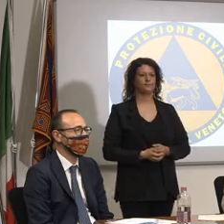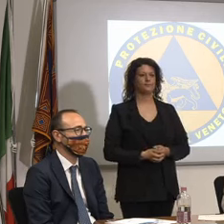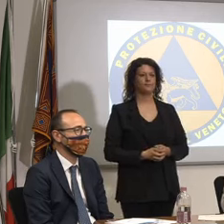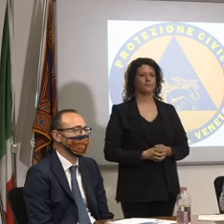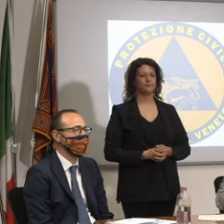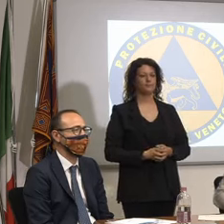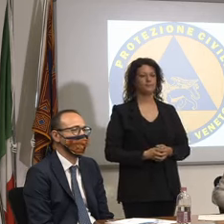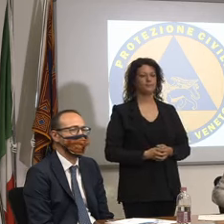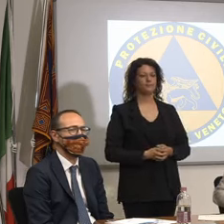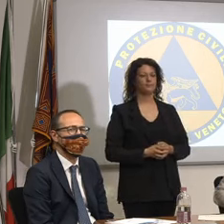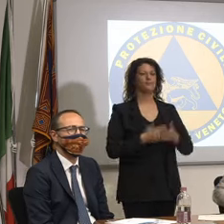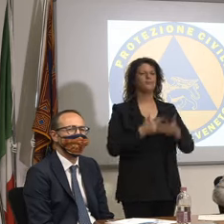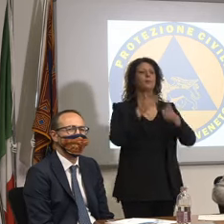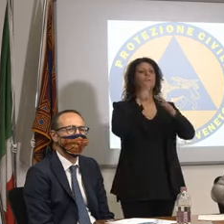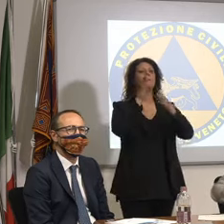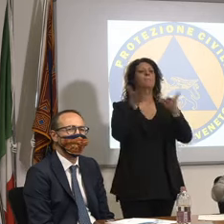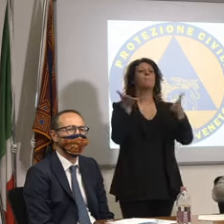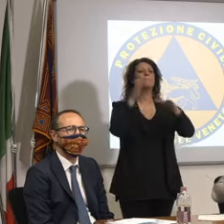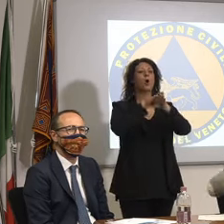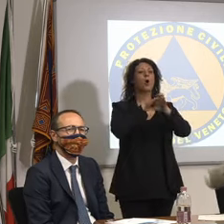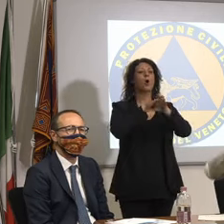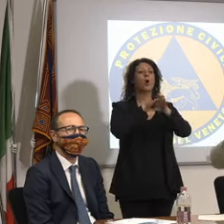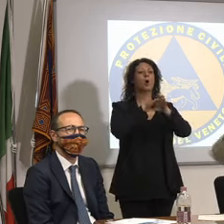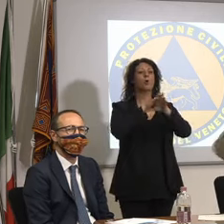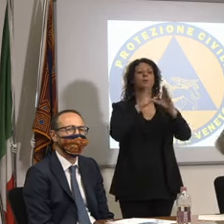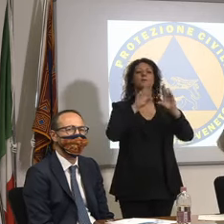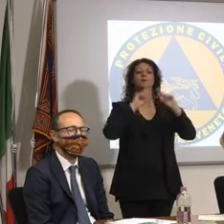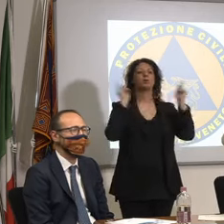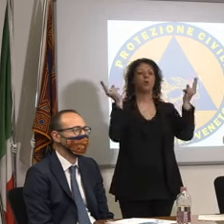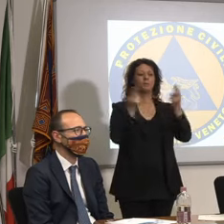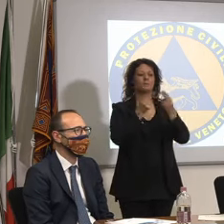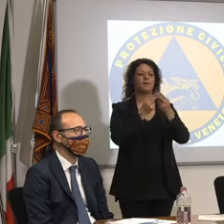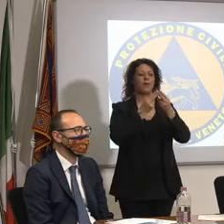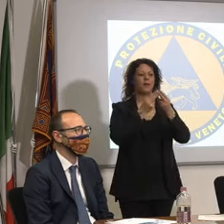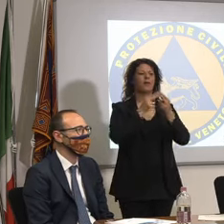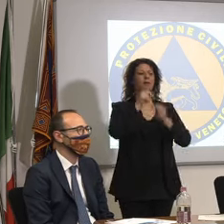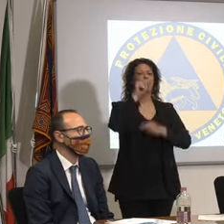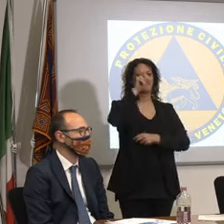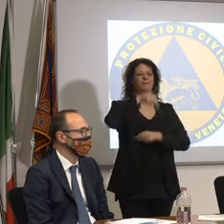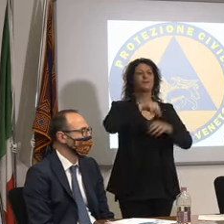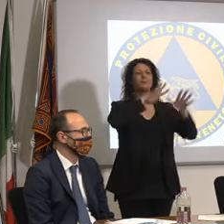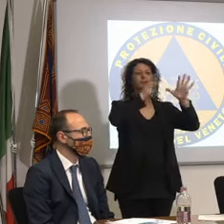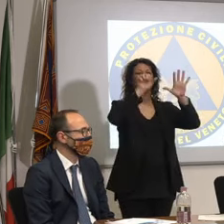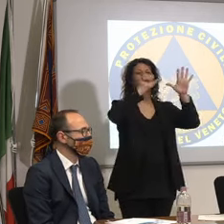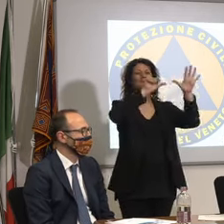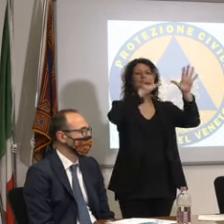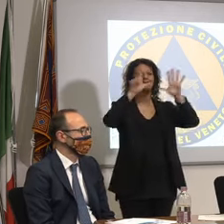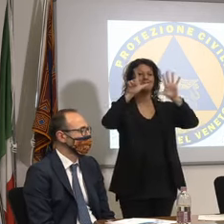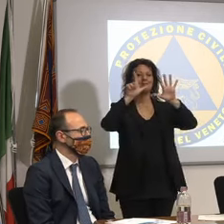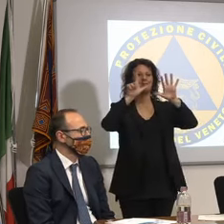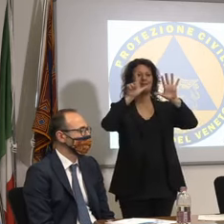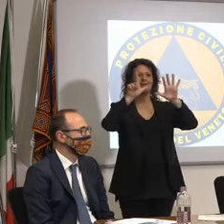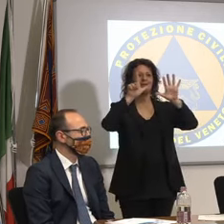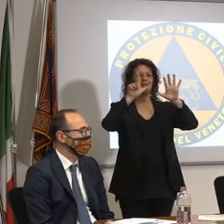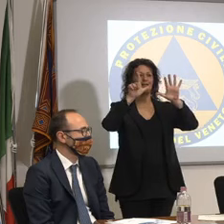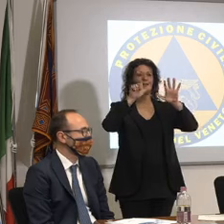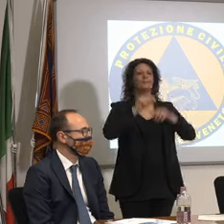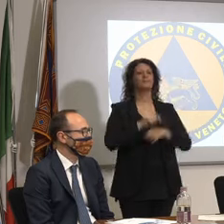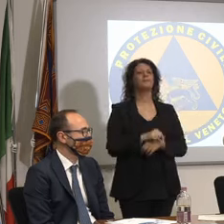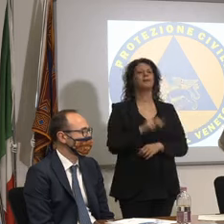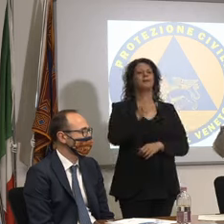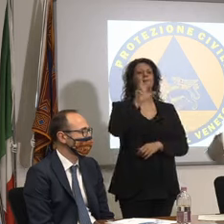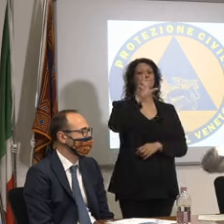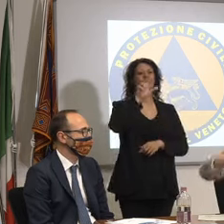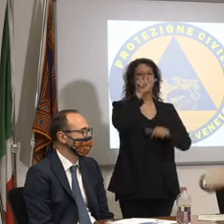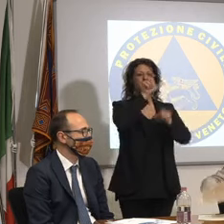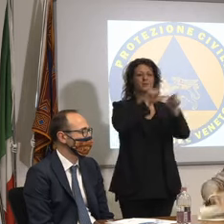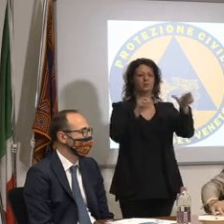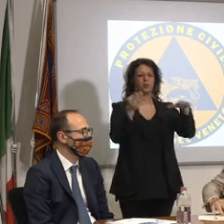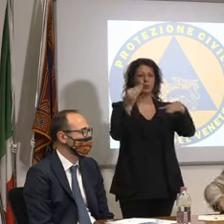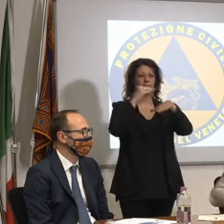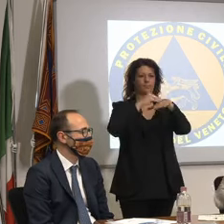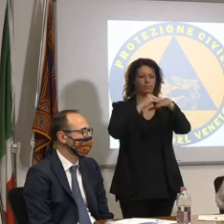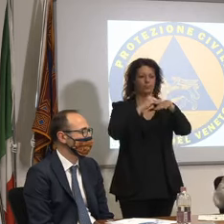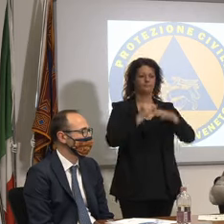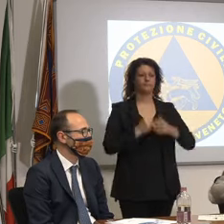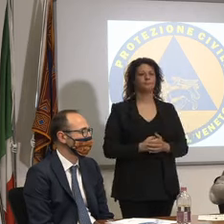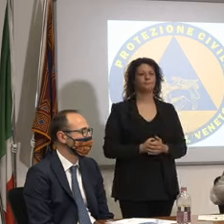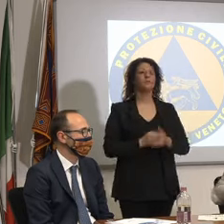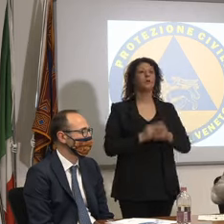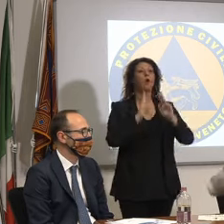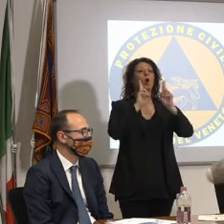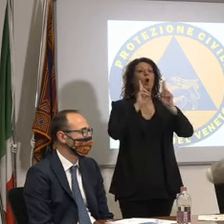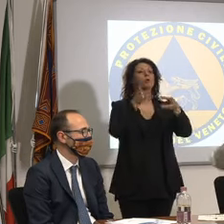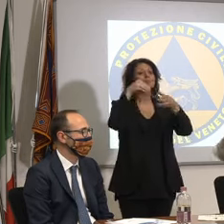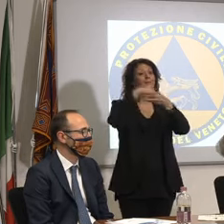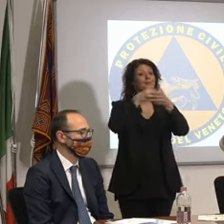totale di morti 1967 3 in